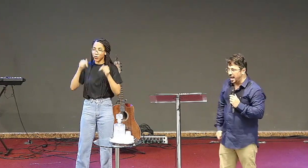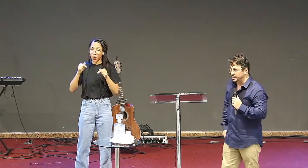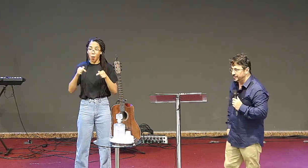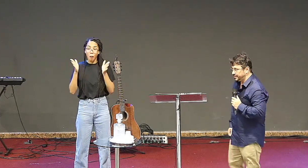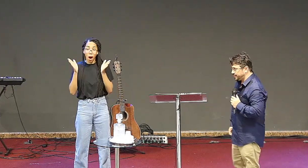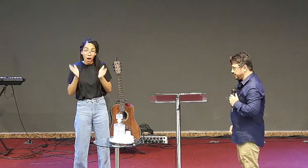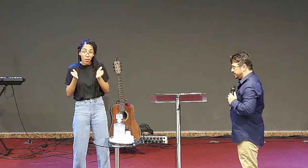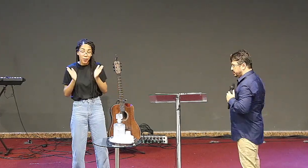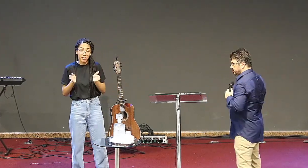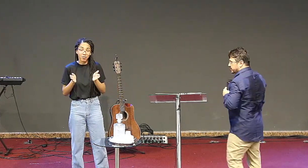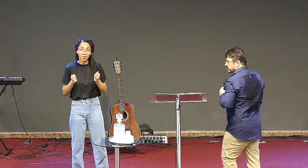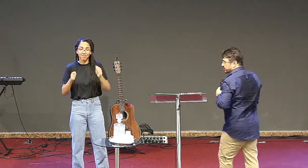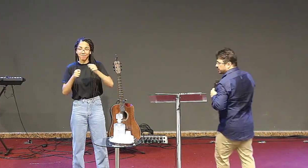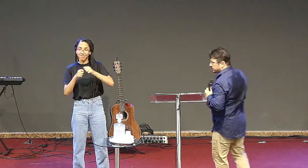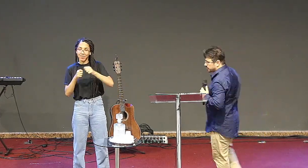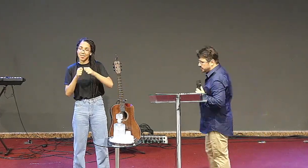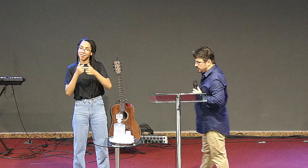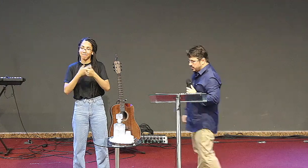esfriar